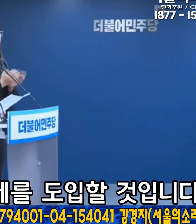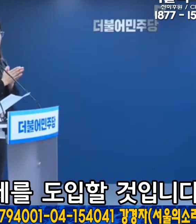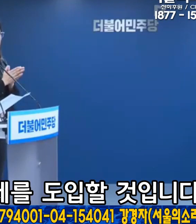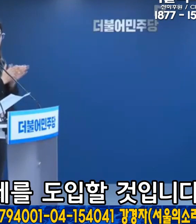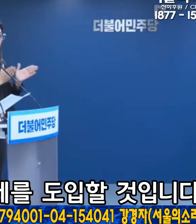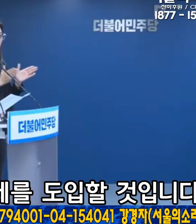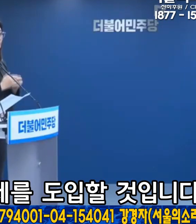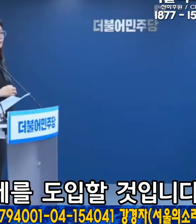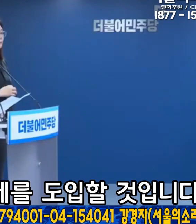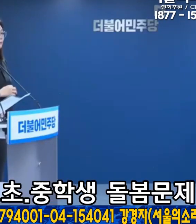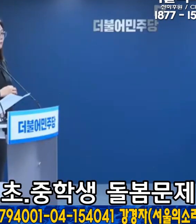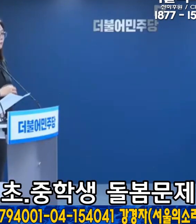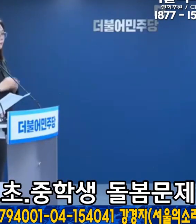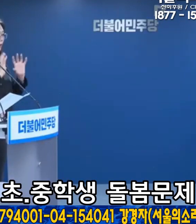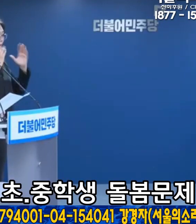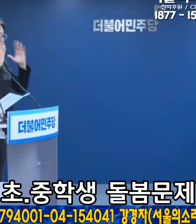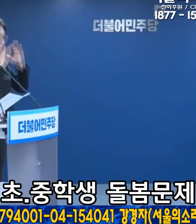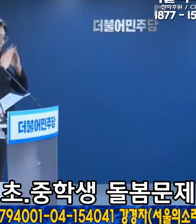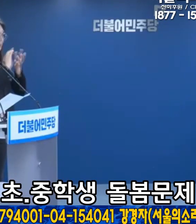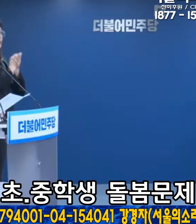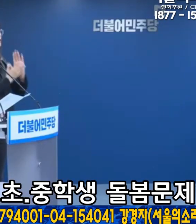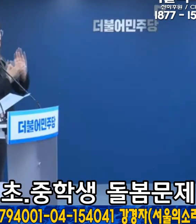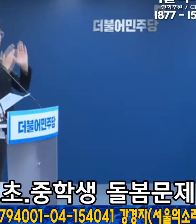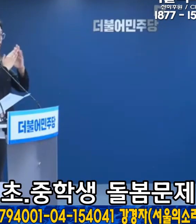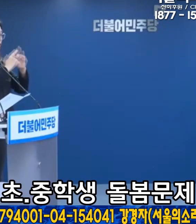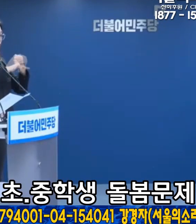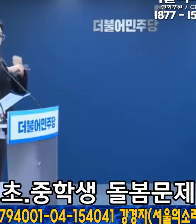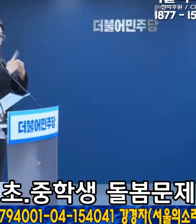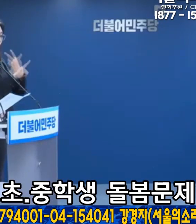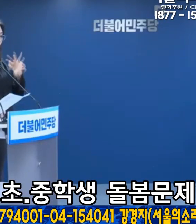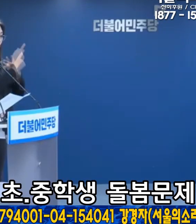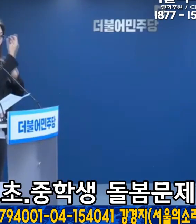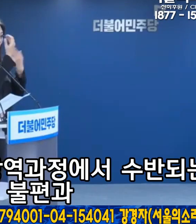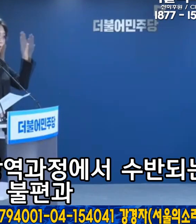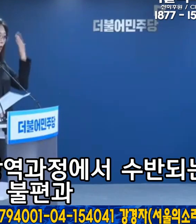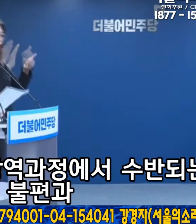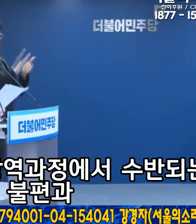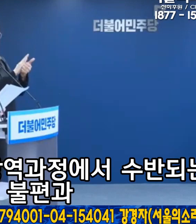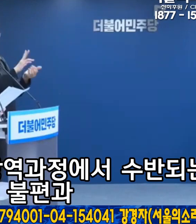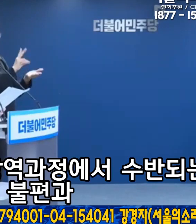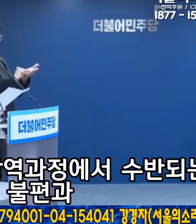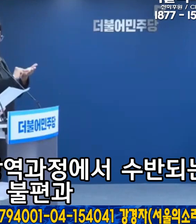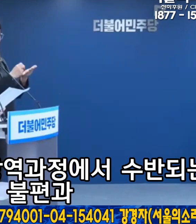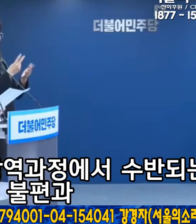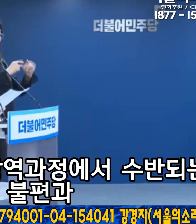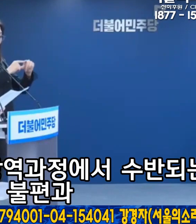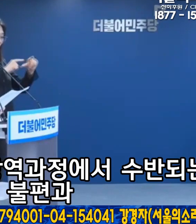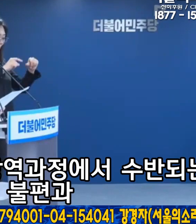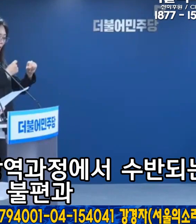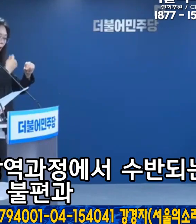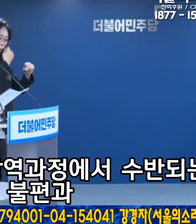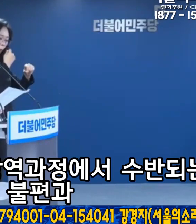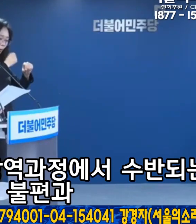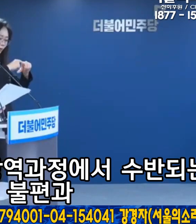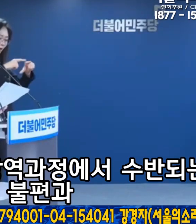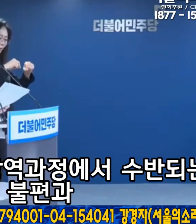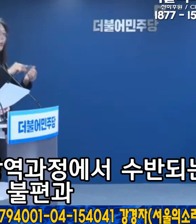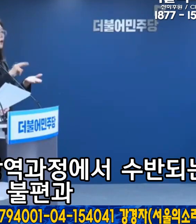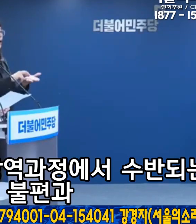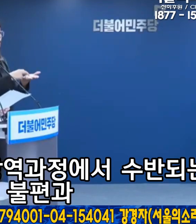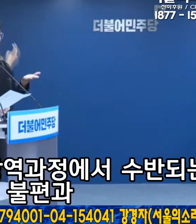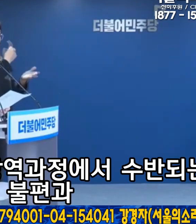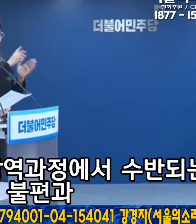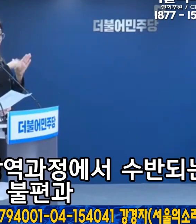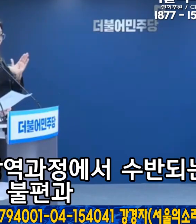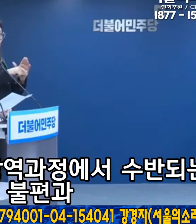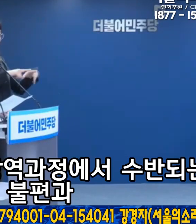도입할 것입니다. 어린이집, 유치원과 초중학생 돌봄 문제, 진단키트 보급 같은 방역과정에서